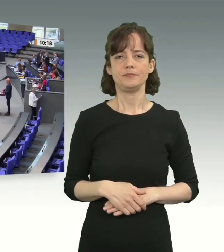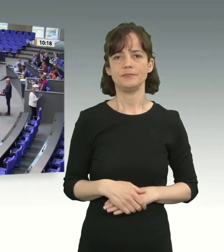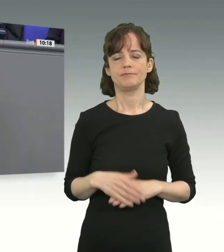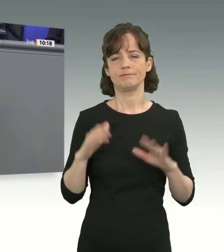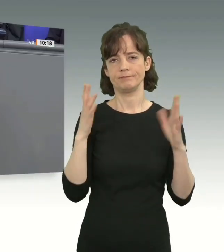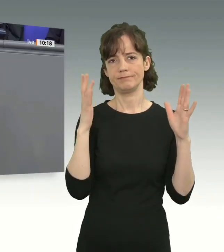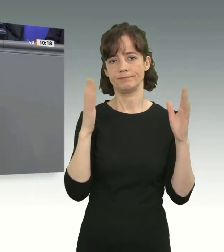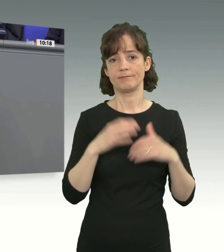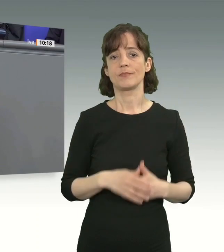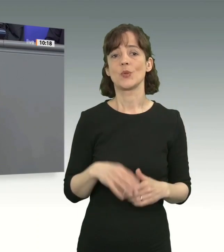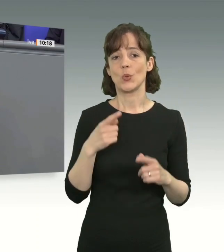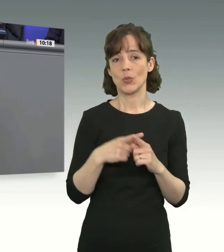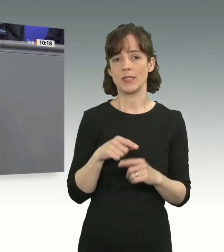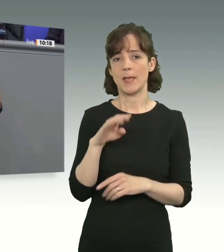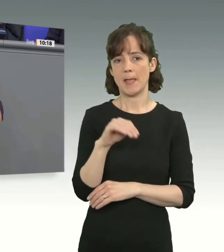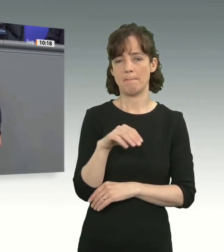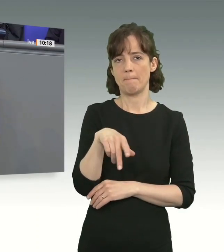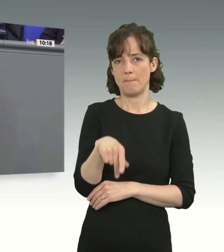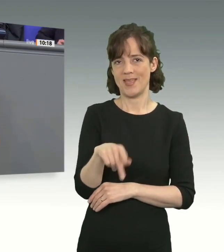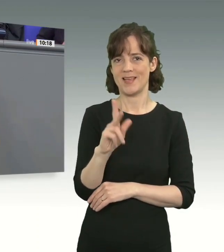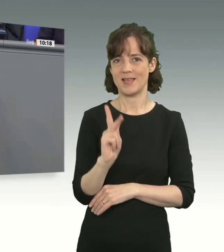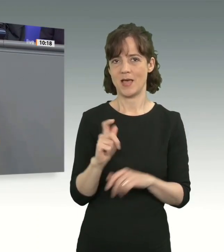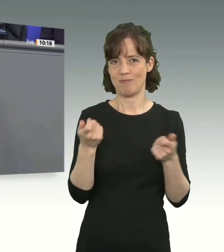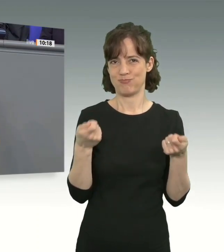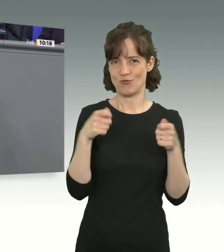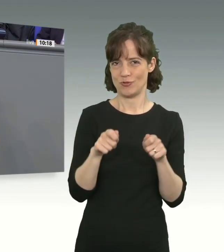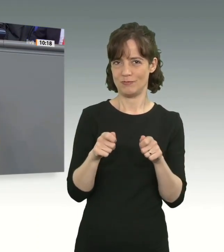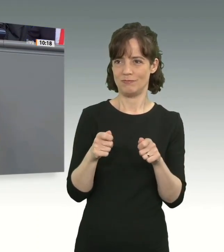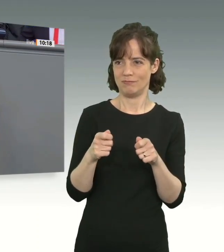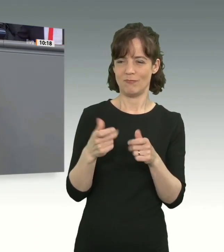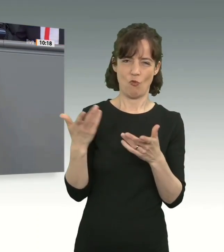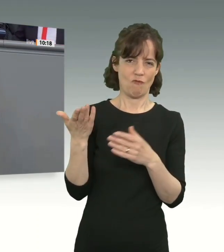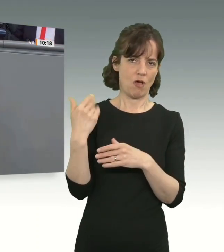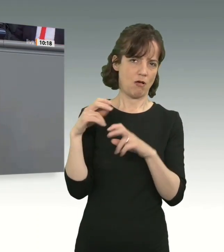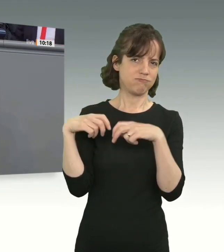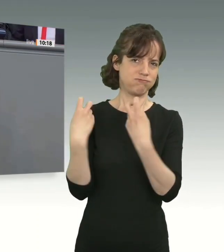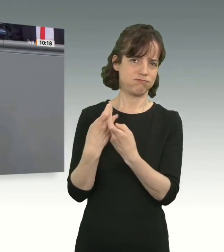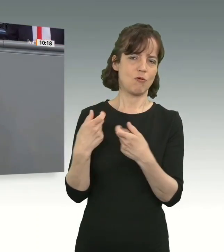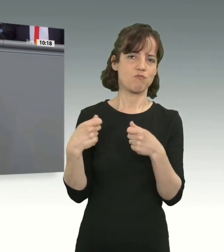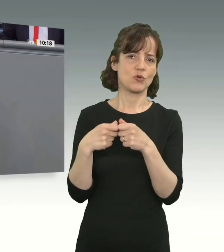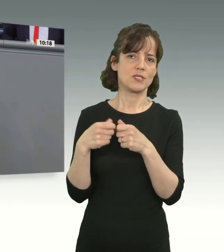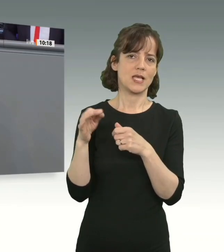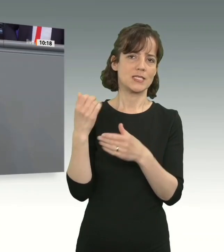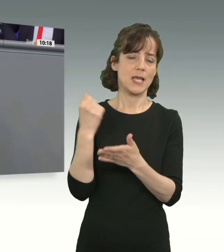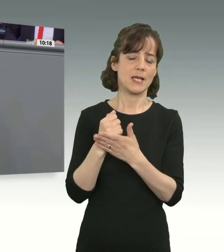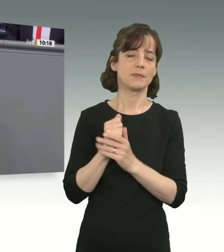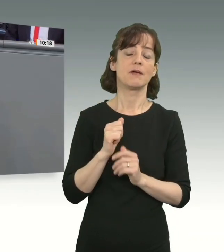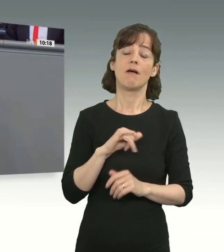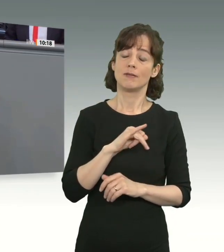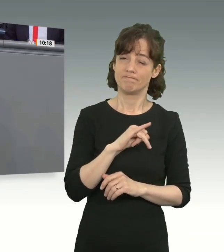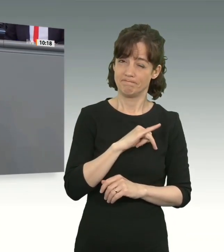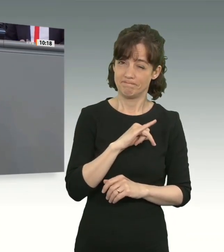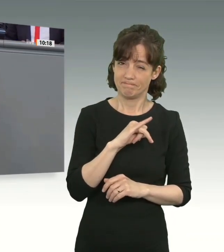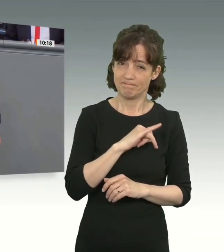Der MPK-Beschluss aus dem Bundeskanzleramt ist eine wahre Fundgrube. Neben viel